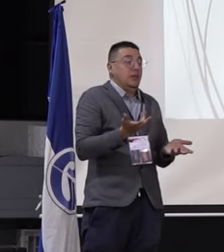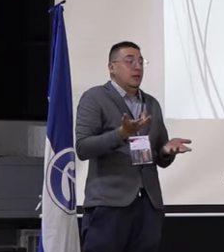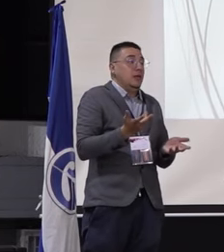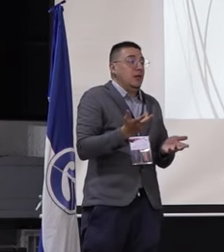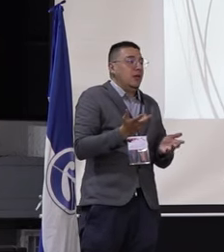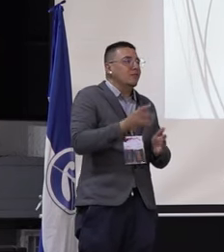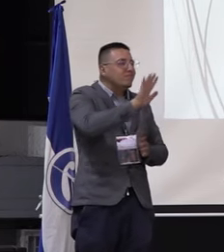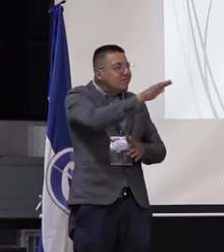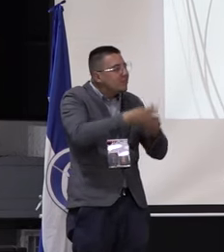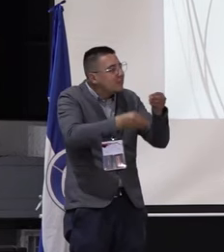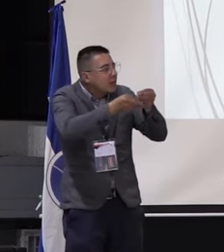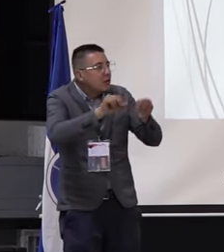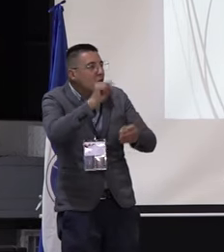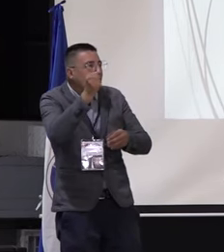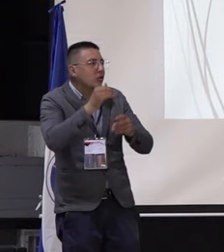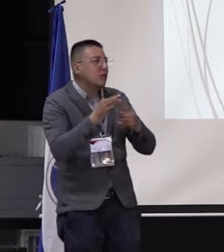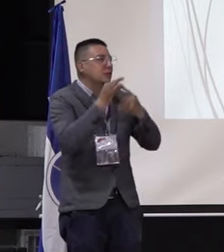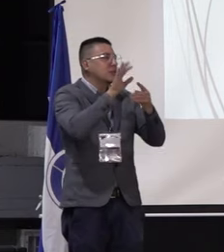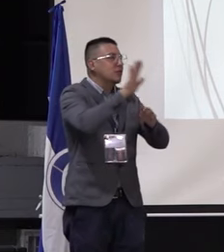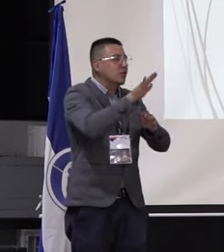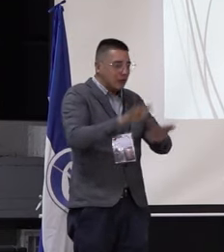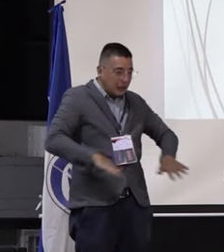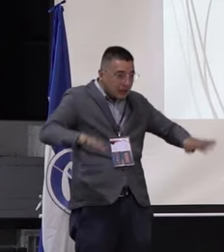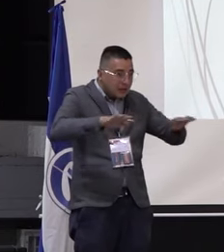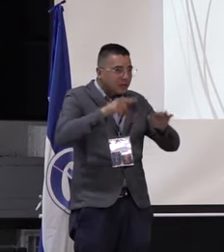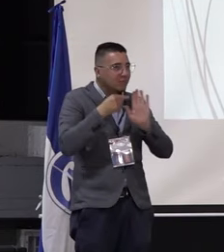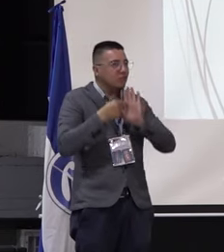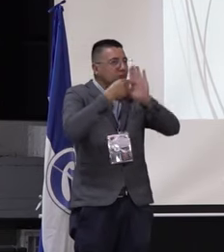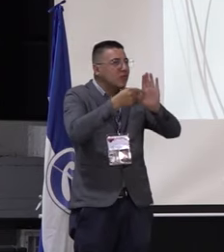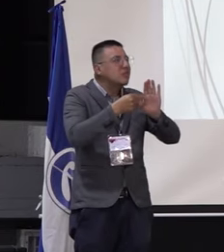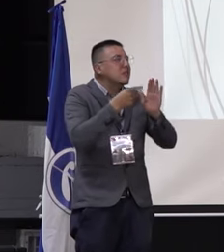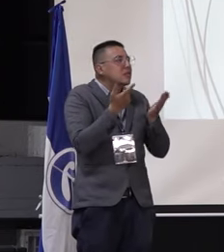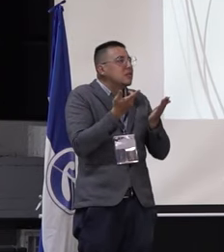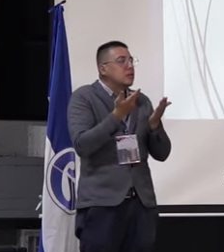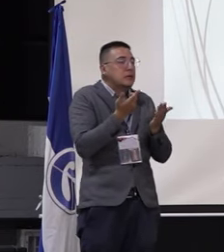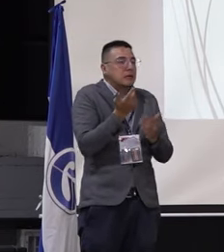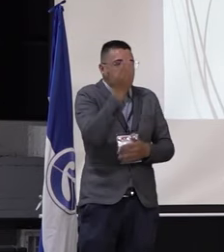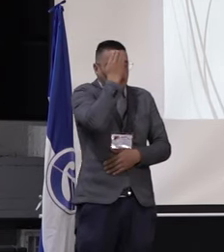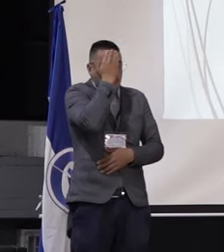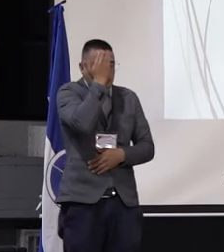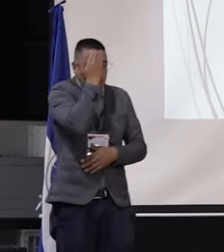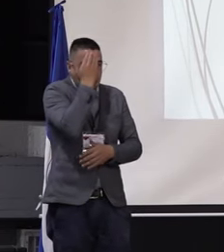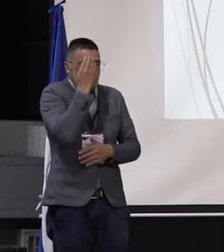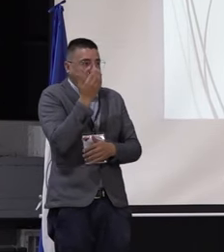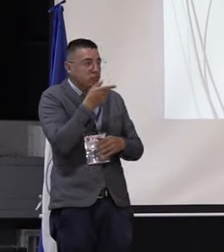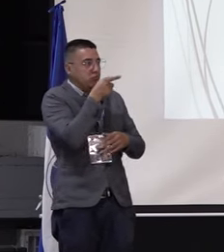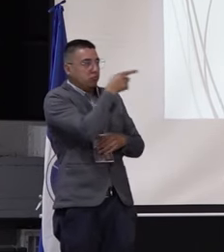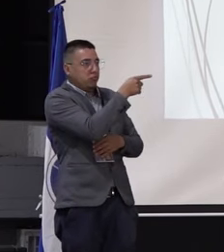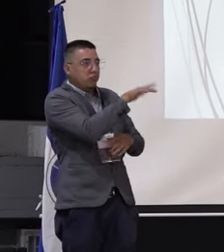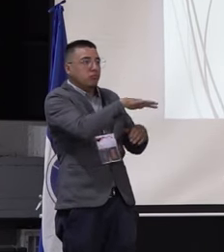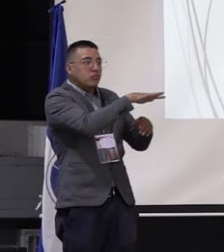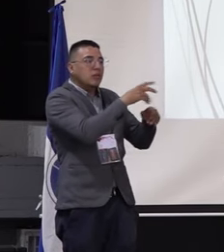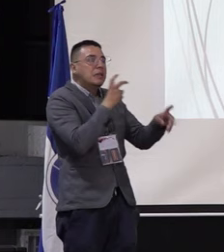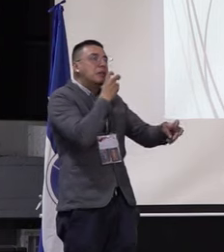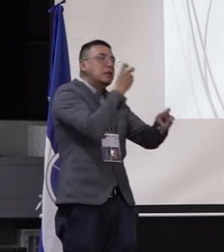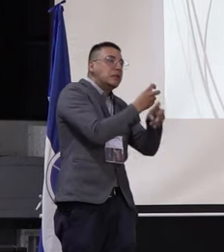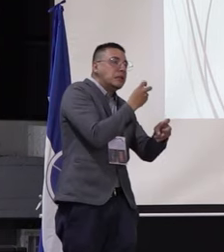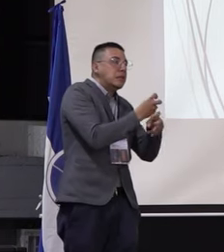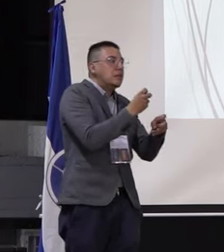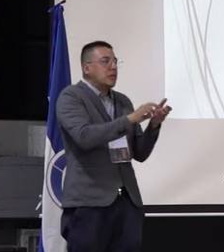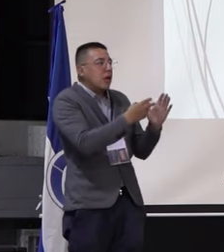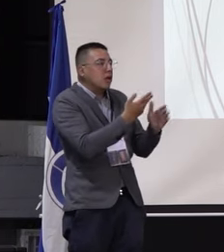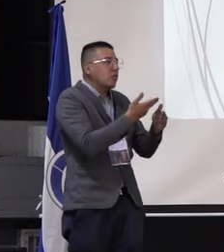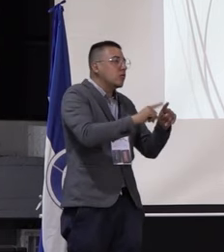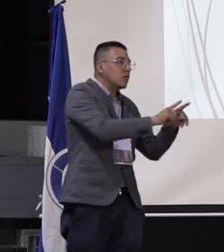Hay otra cosa que tiene muy particular ese escenario y es que tiene un humedal. Si eso bien compone unas dificultades técnicas,